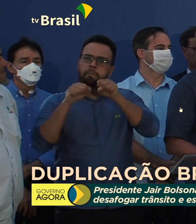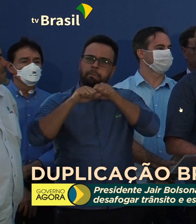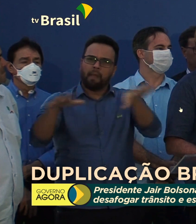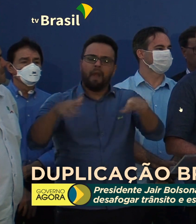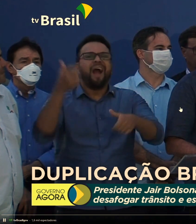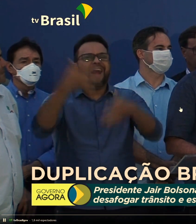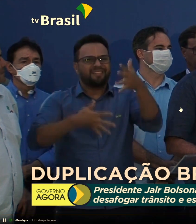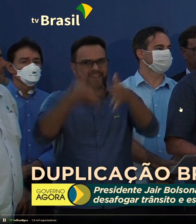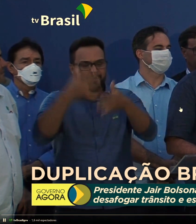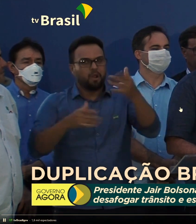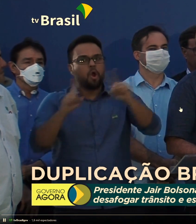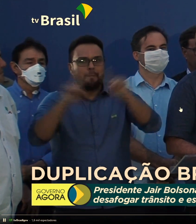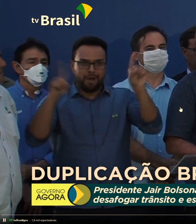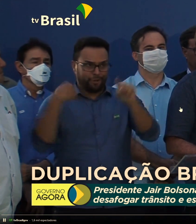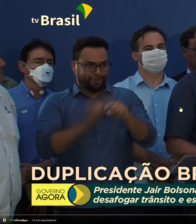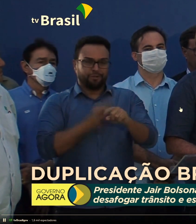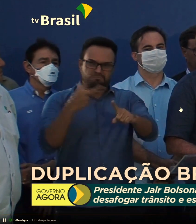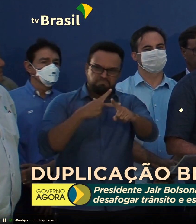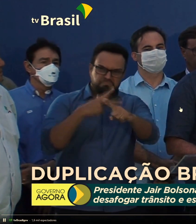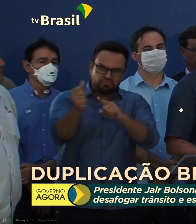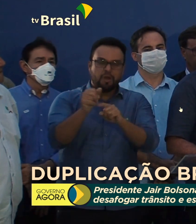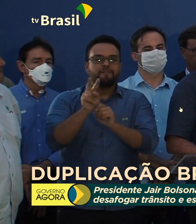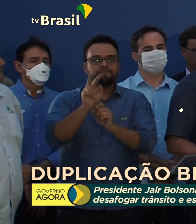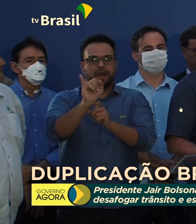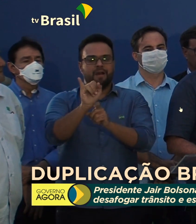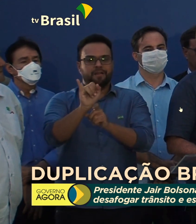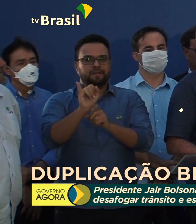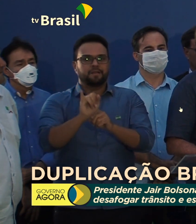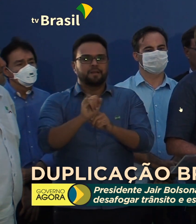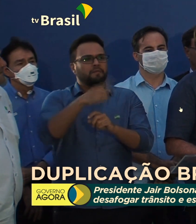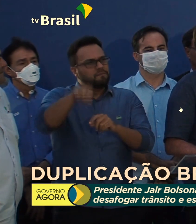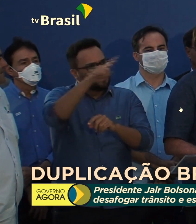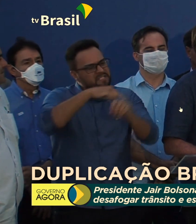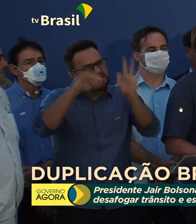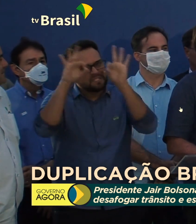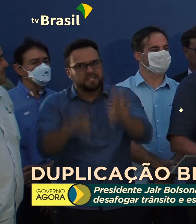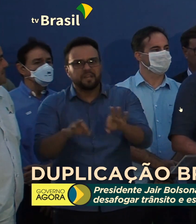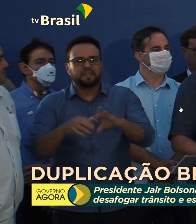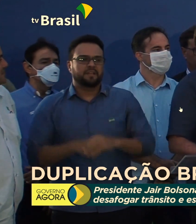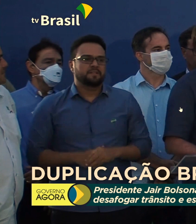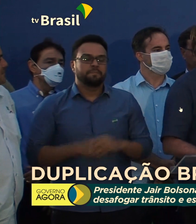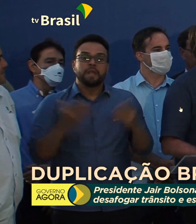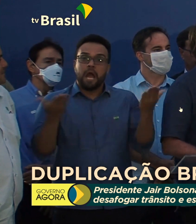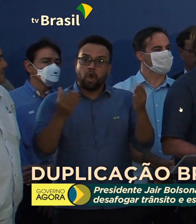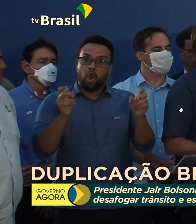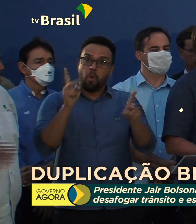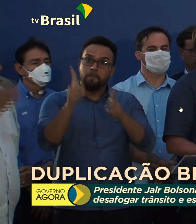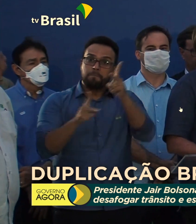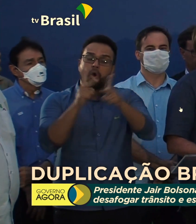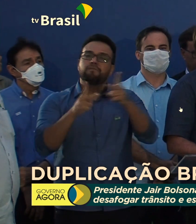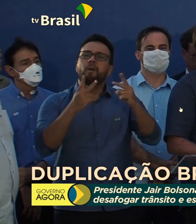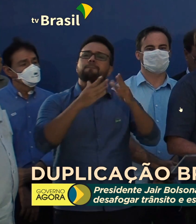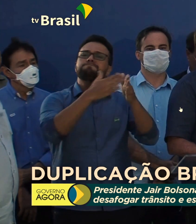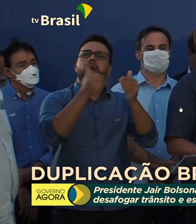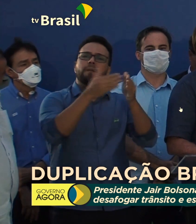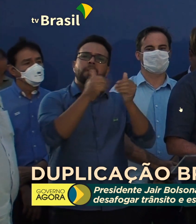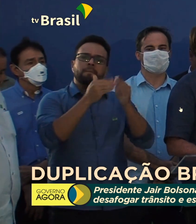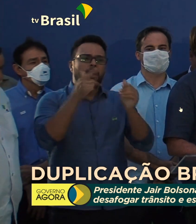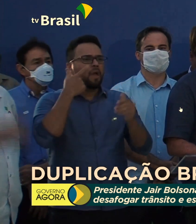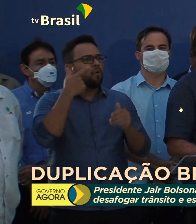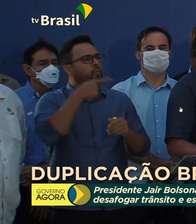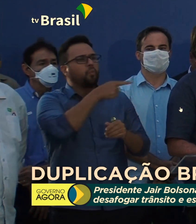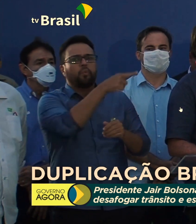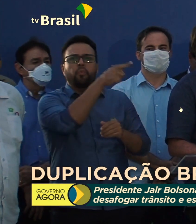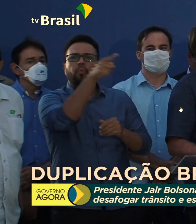bastante, mas nós venceremos esse mal, pode ter certeza. Agora, o que o povo mais pede, e eu tenho visto,